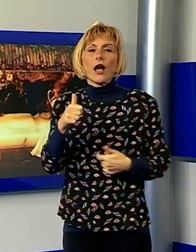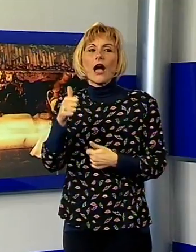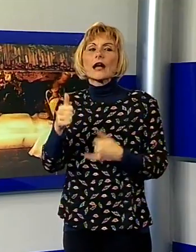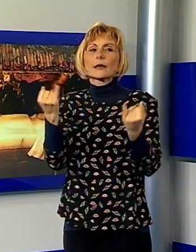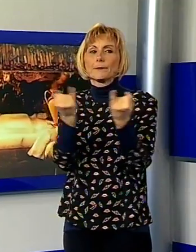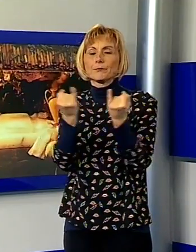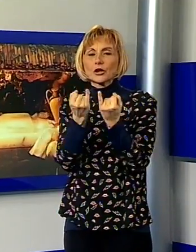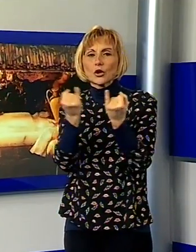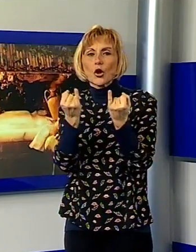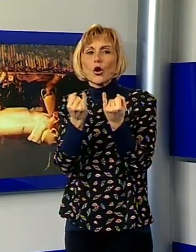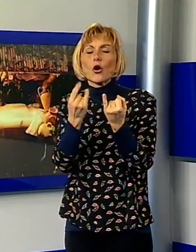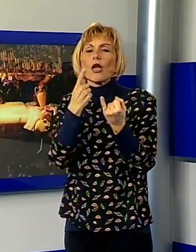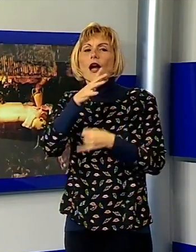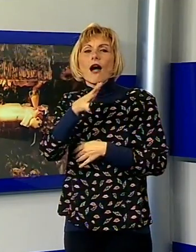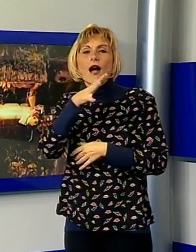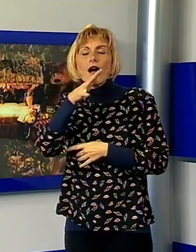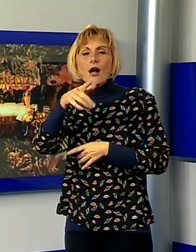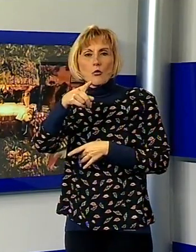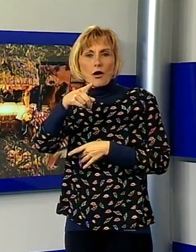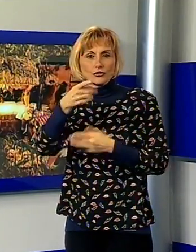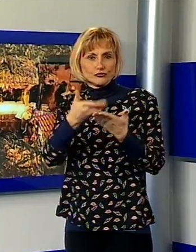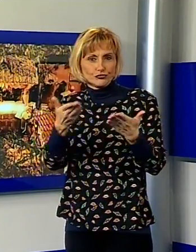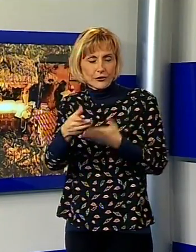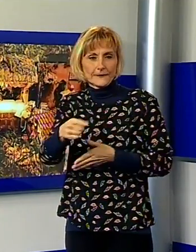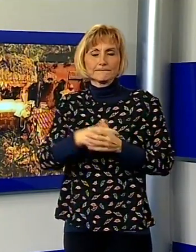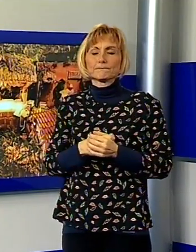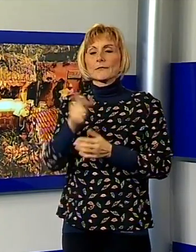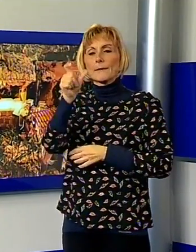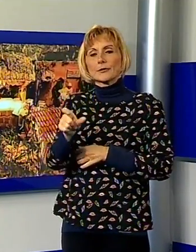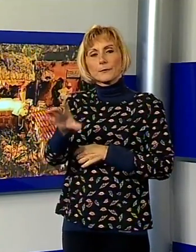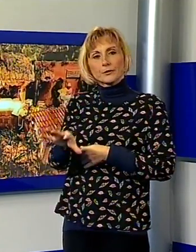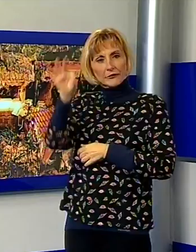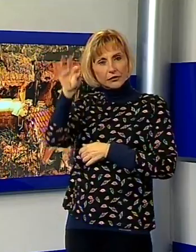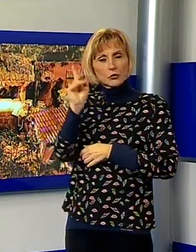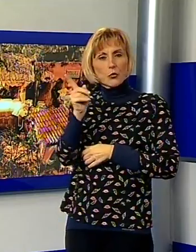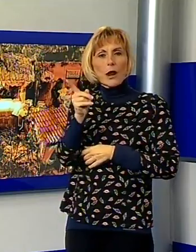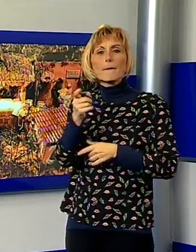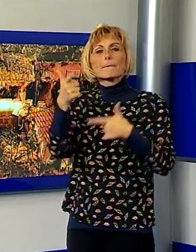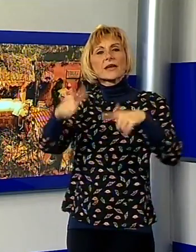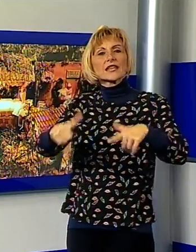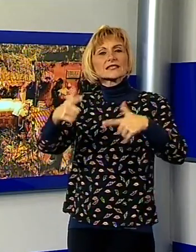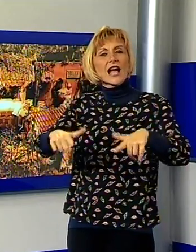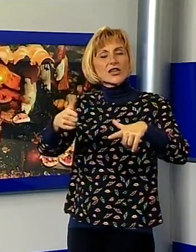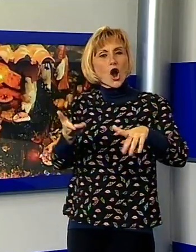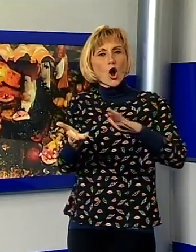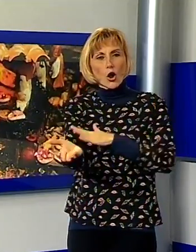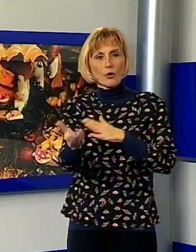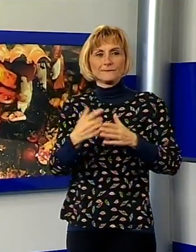coreografie con l'acqua. Il personaggio preferito da Edoardo è però quello del pizzaiolo. Allora, praticamente ho fatto la